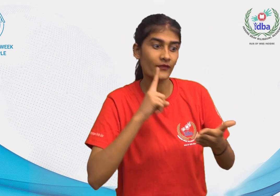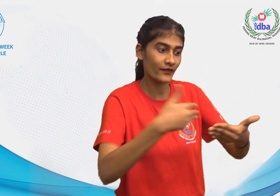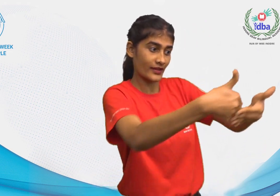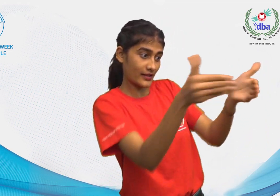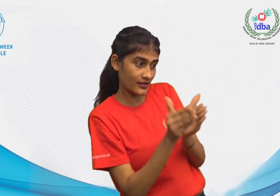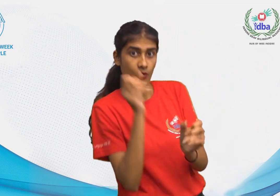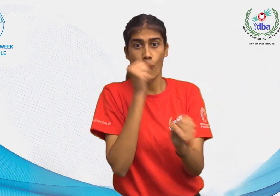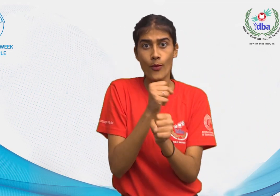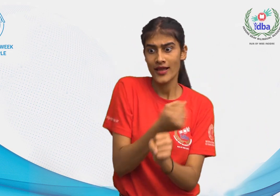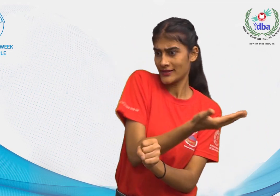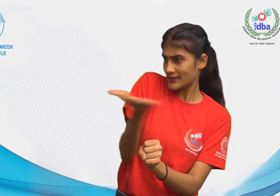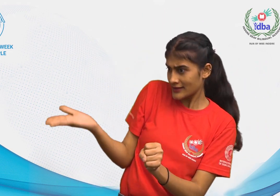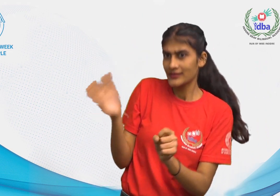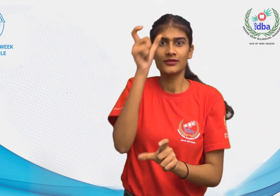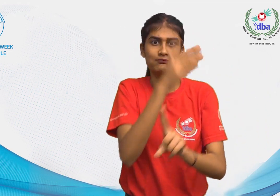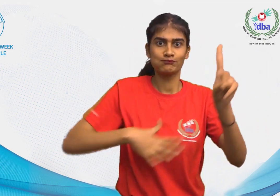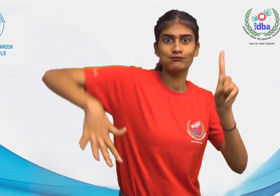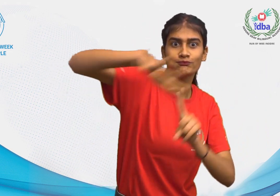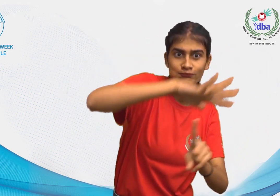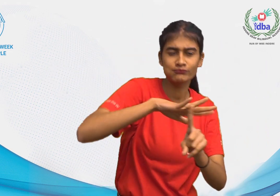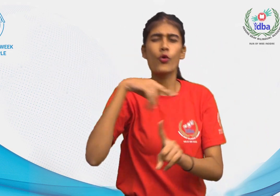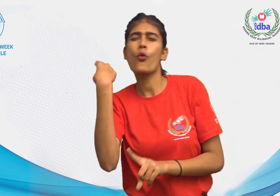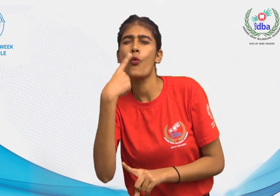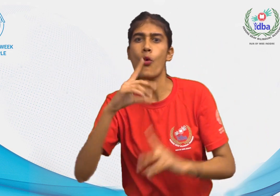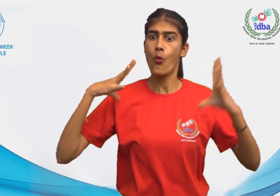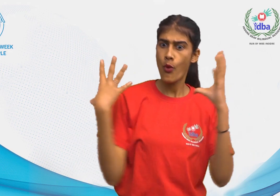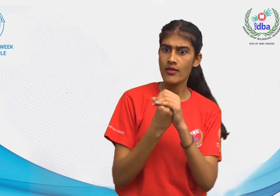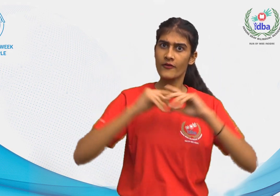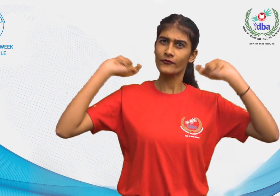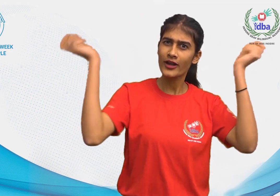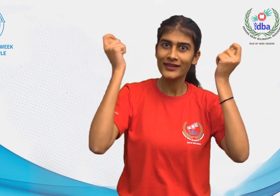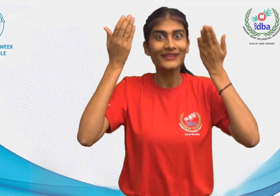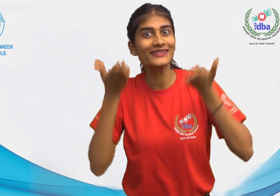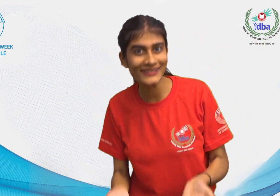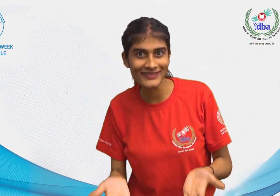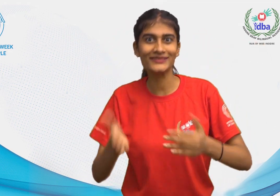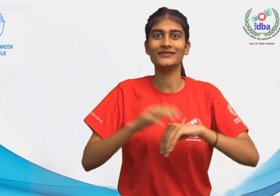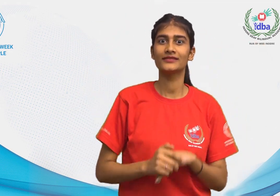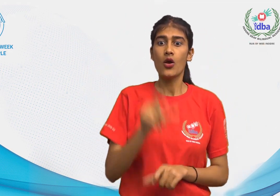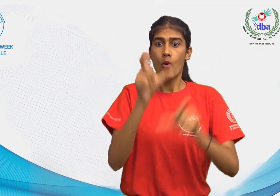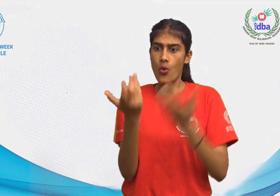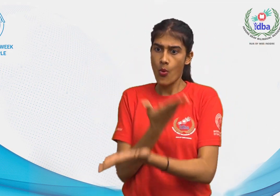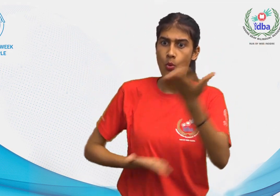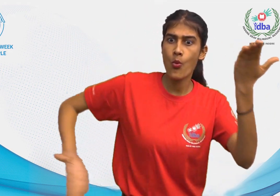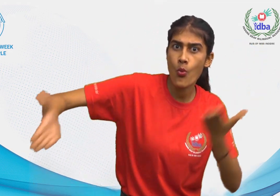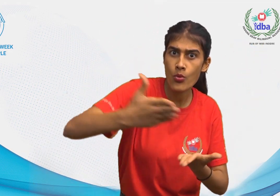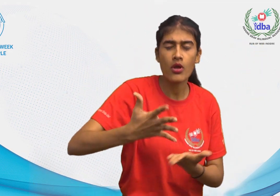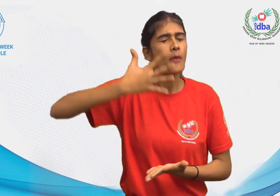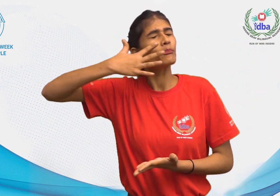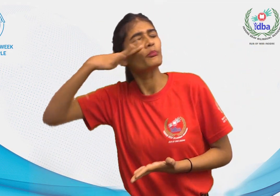समुदायों सरकारों और नागरिक समाच के प्रतिनिदी मिलकर यह पर्व मनाते हैं हम एक साथ बधिर लोगों